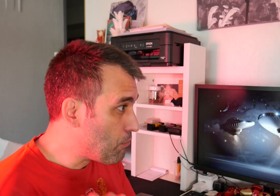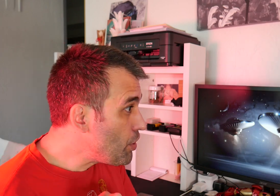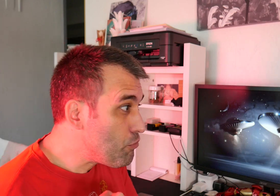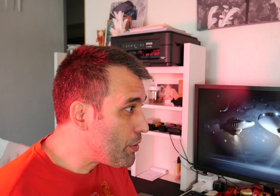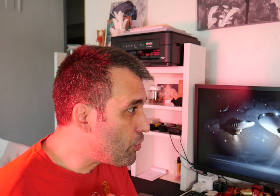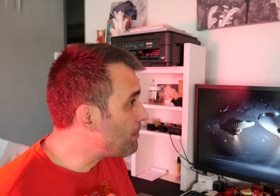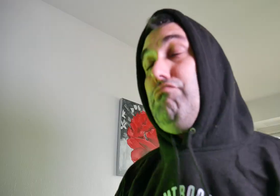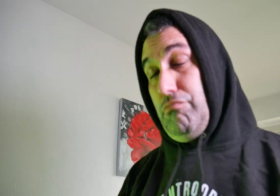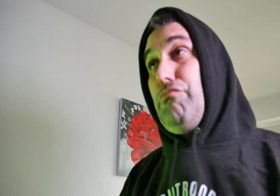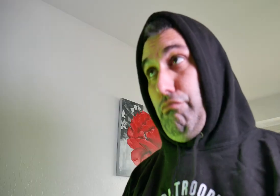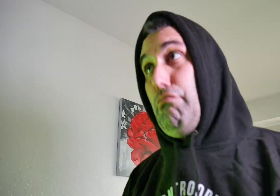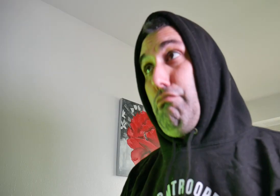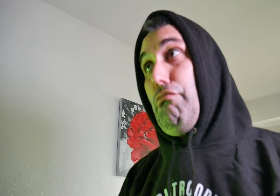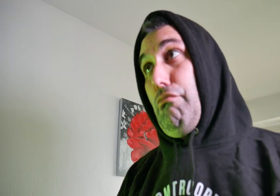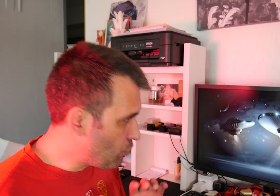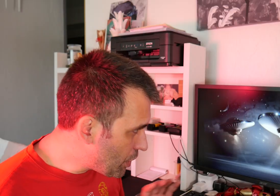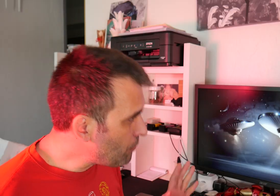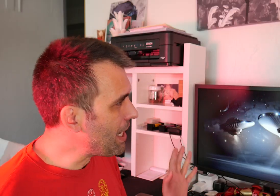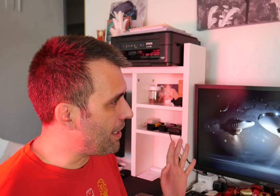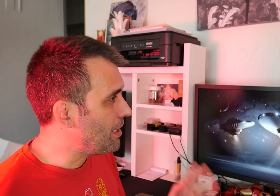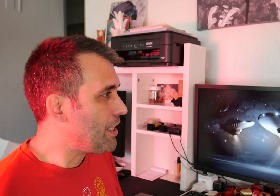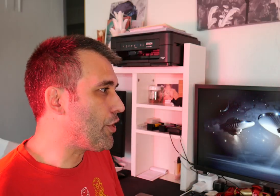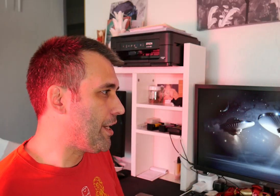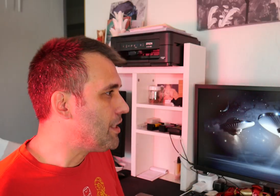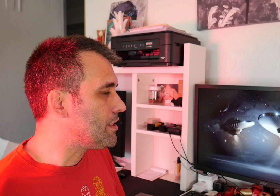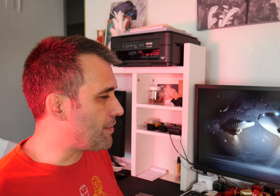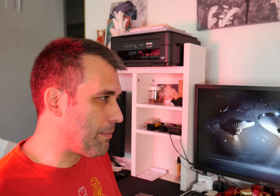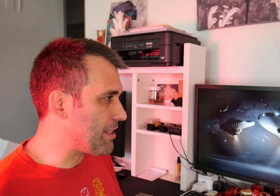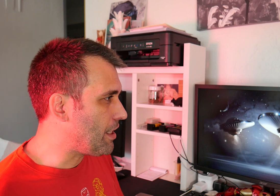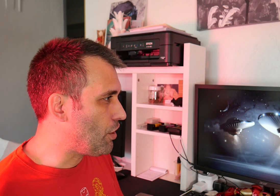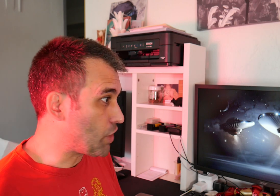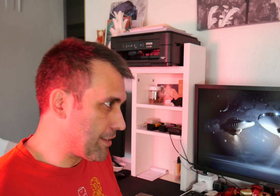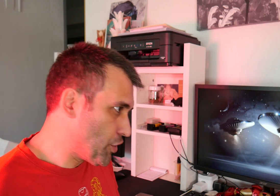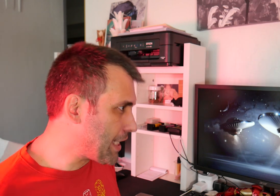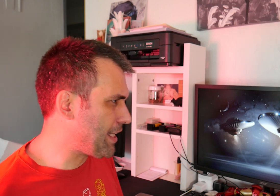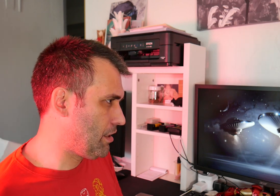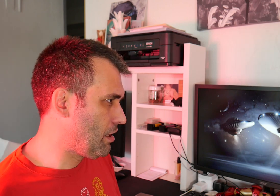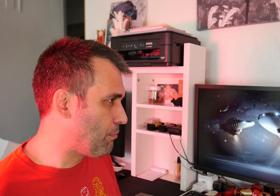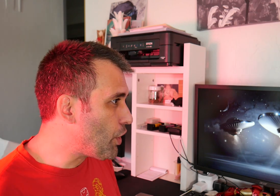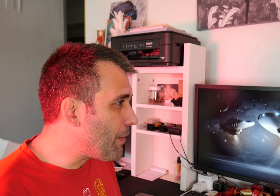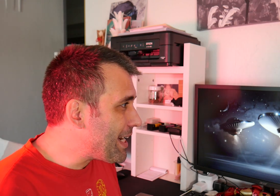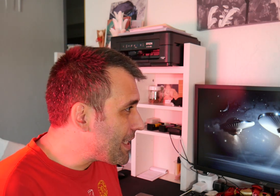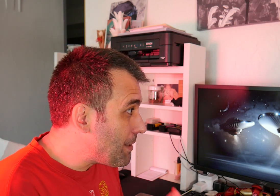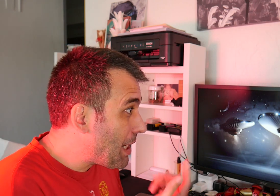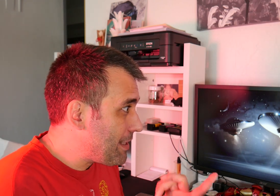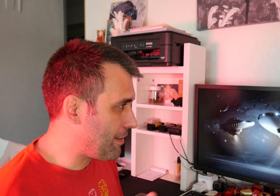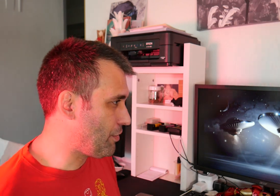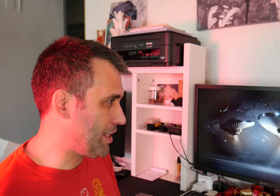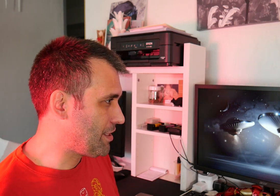muy, muy, muy impresionado. Aún no te conviene. Y oye, sinceramente, lo estás haciendo a 3D. Puedo ver que tienes malas intenciones.